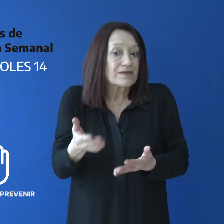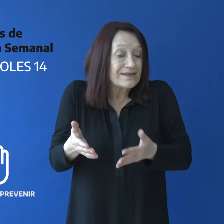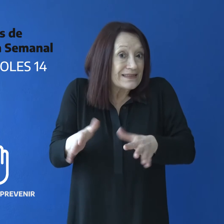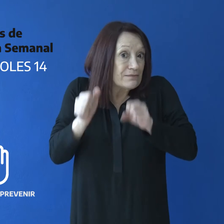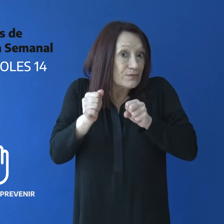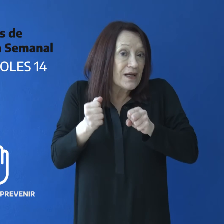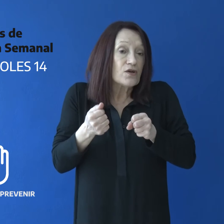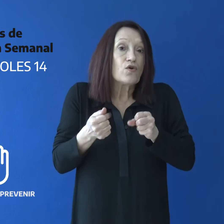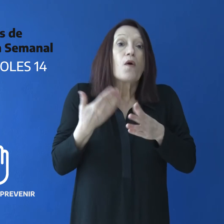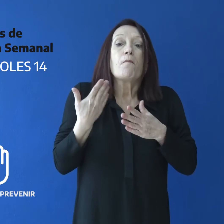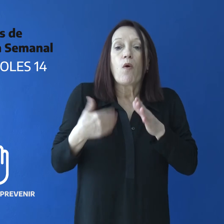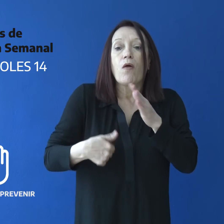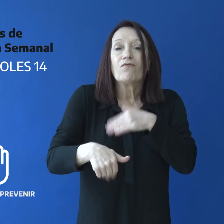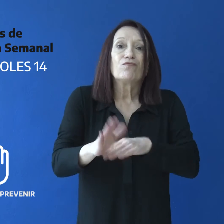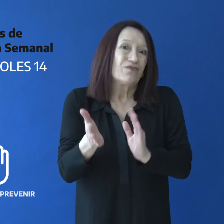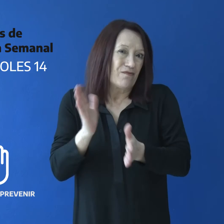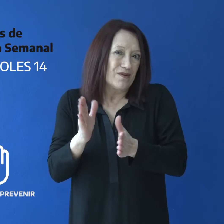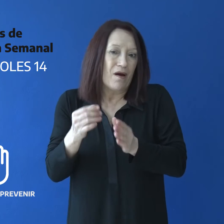oportuna de un caso que fuera positivo.